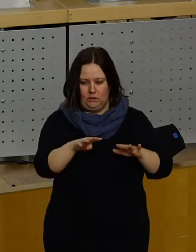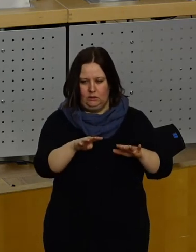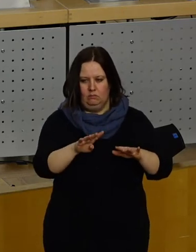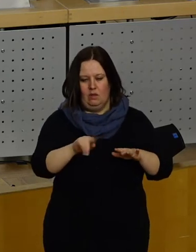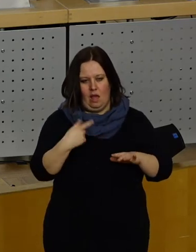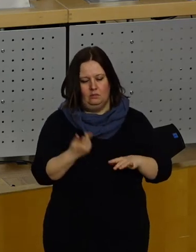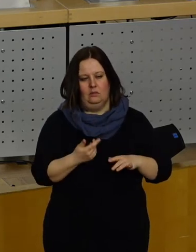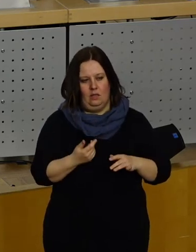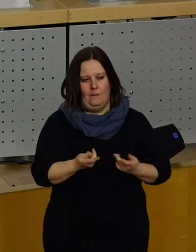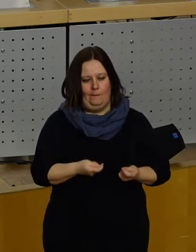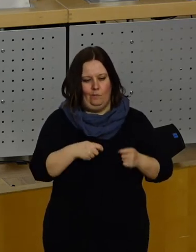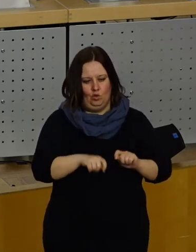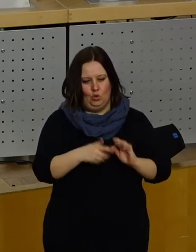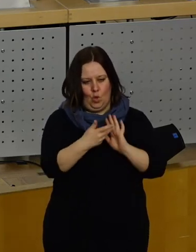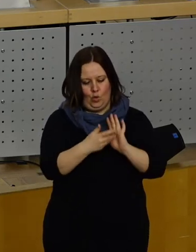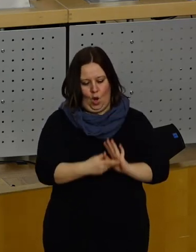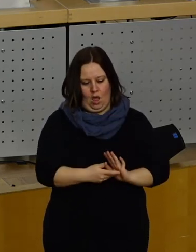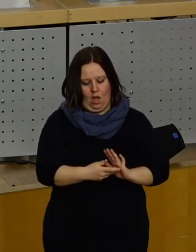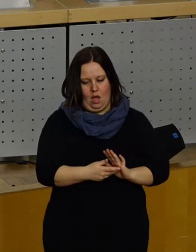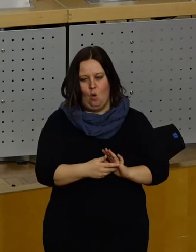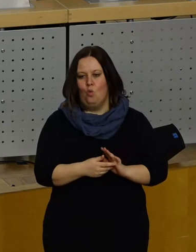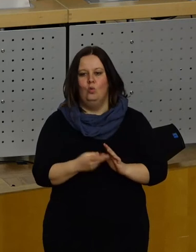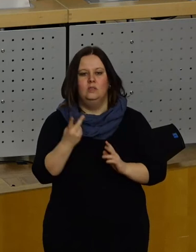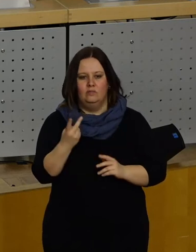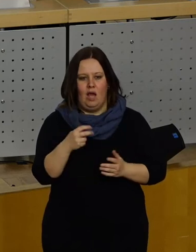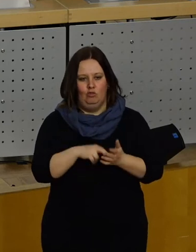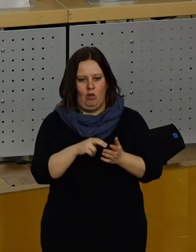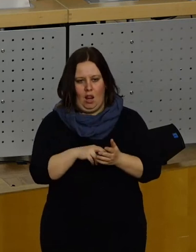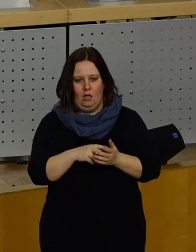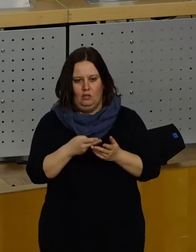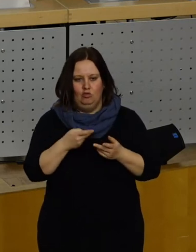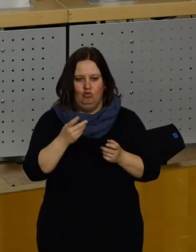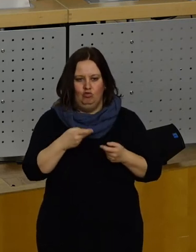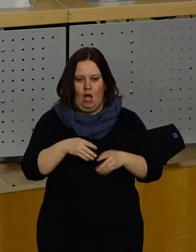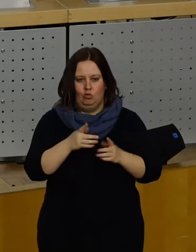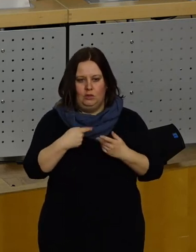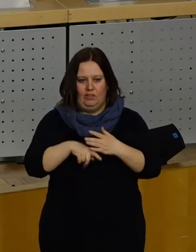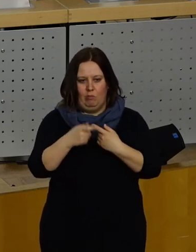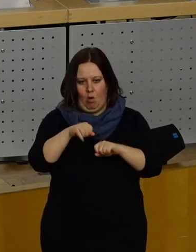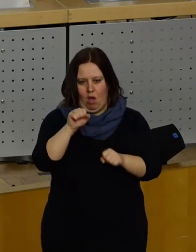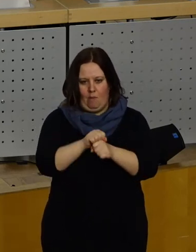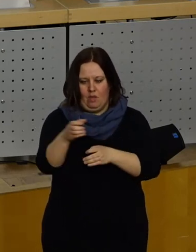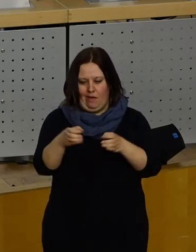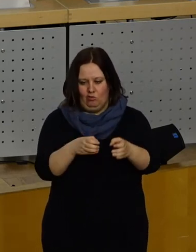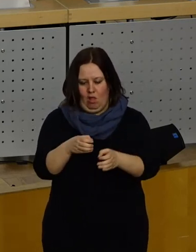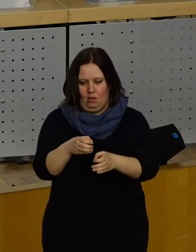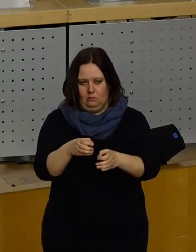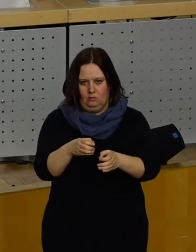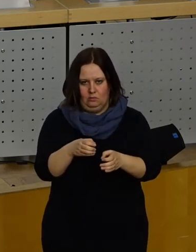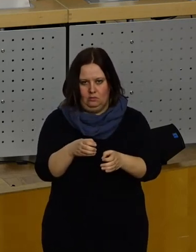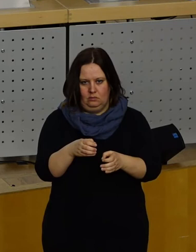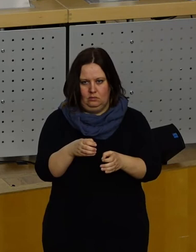Beschlusskontrolle. Es sind auch zwei zusätzliche Stellen im Straßen- und Tiefbauamt dafür eingestellt worden.